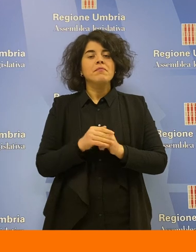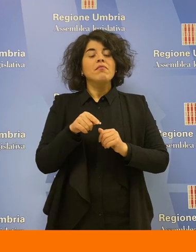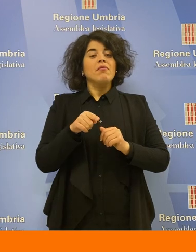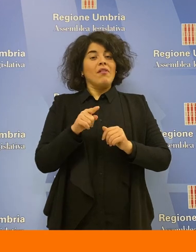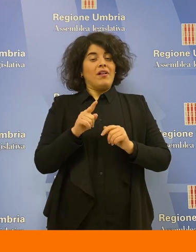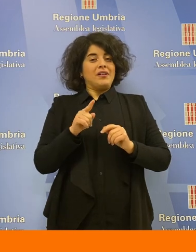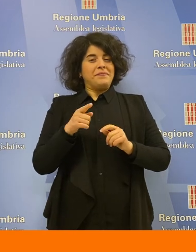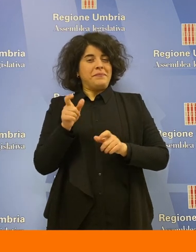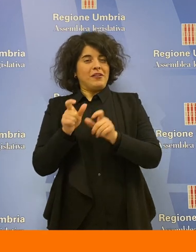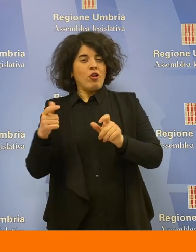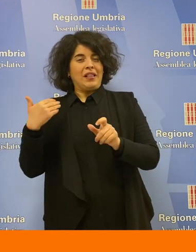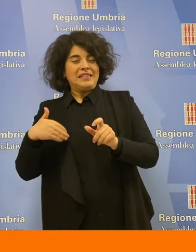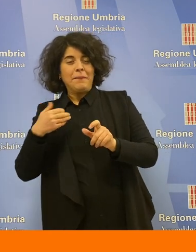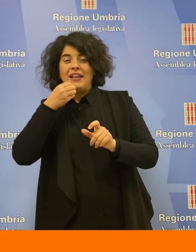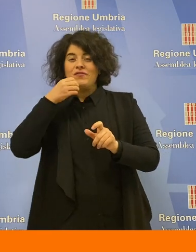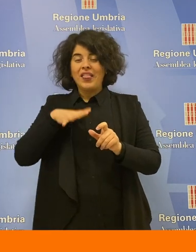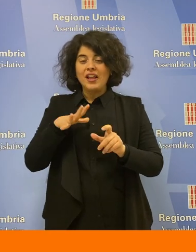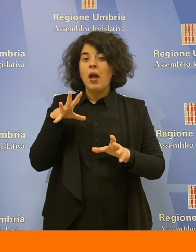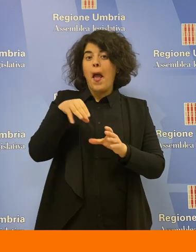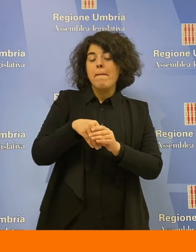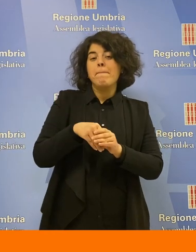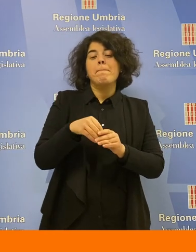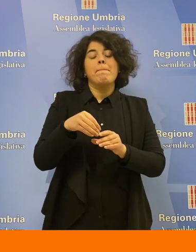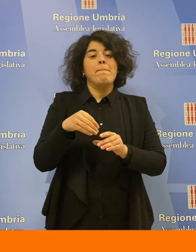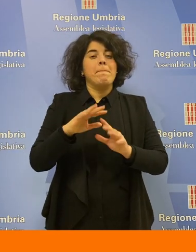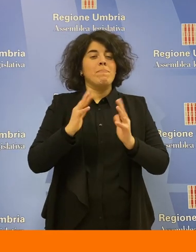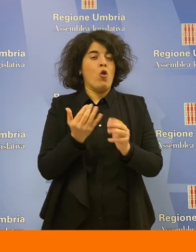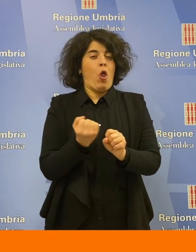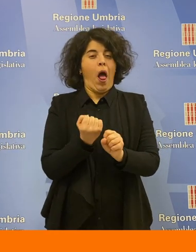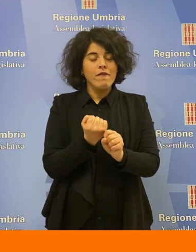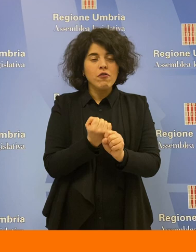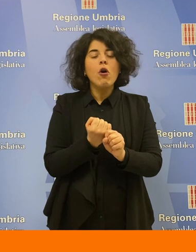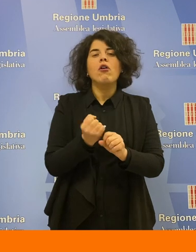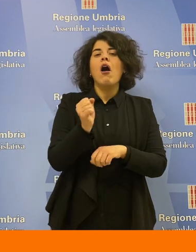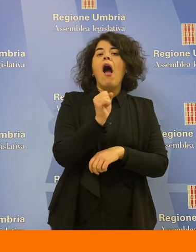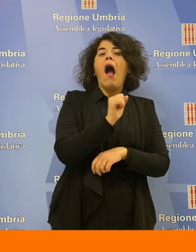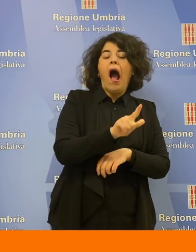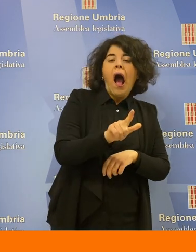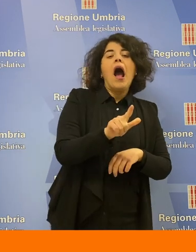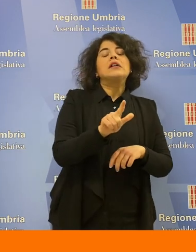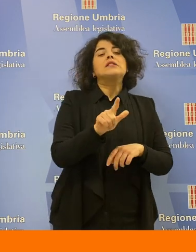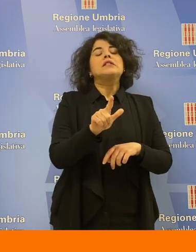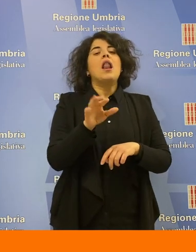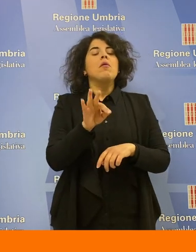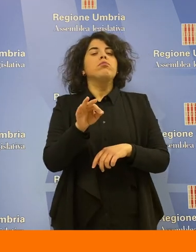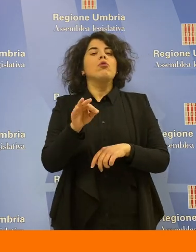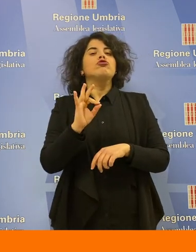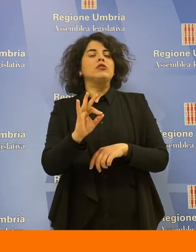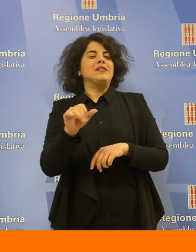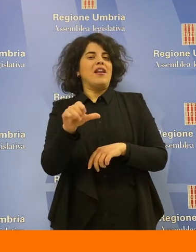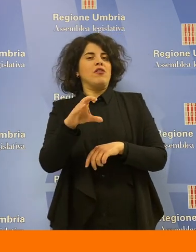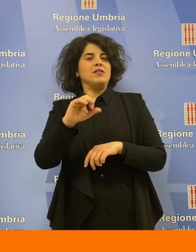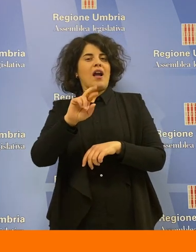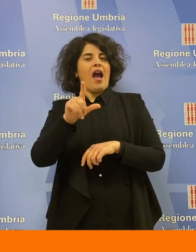soggetti privati. Per garantire l'inserimento nel mercato del lavoro delle persone con disabilità e svantaggiate, la Regione, le aziende del